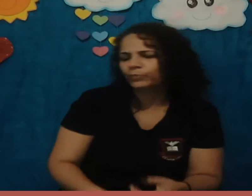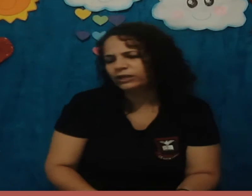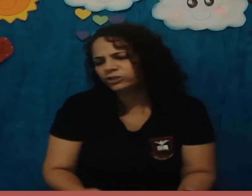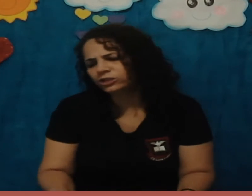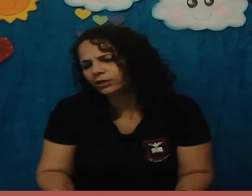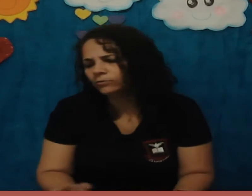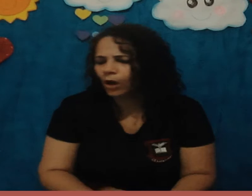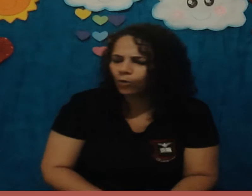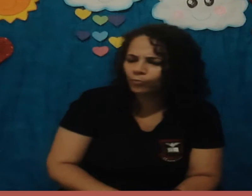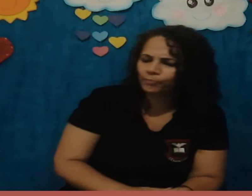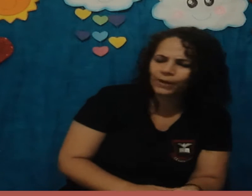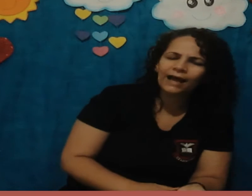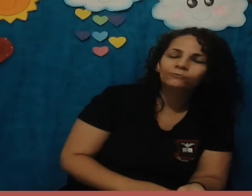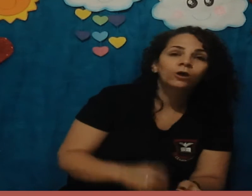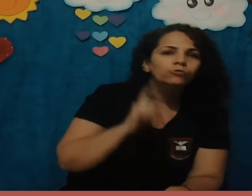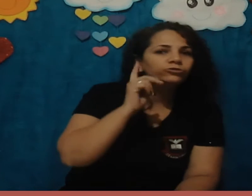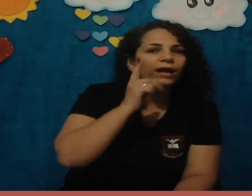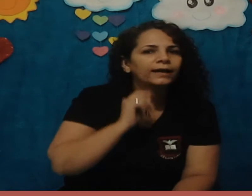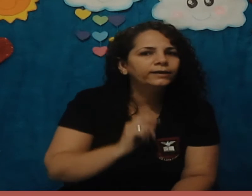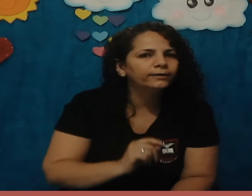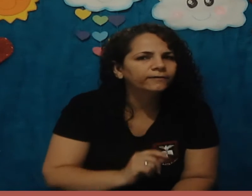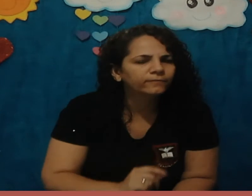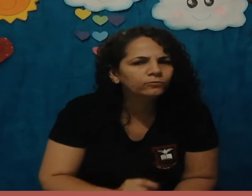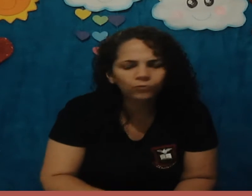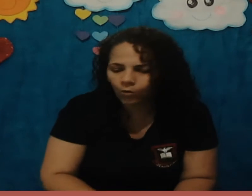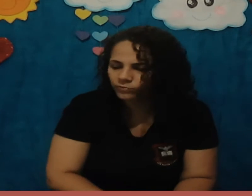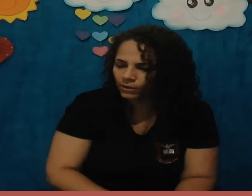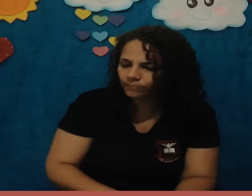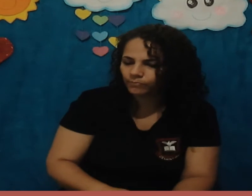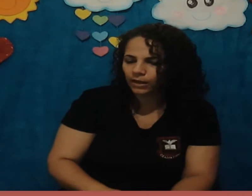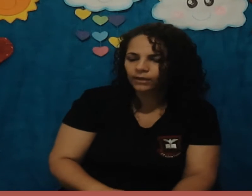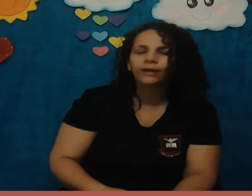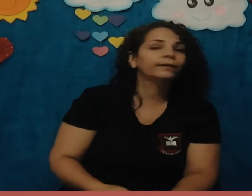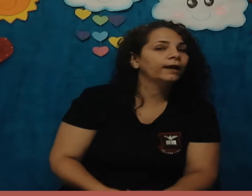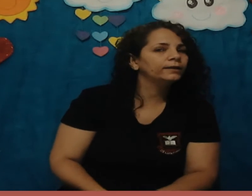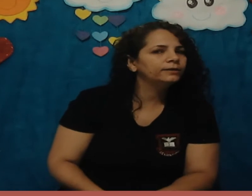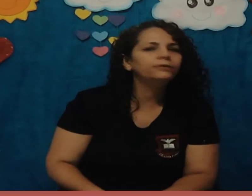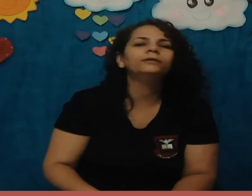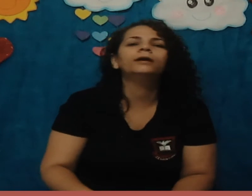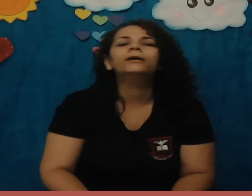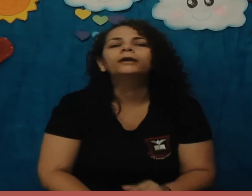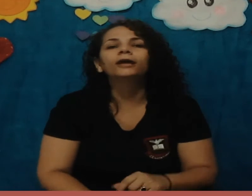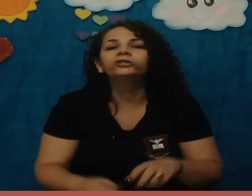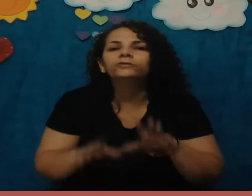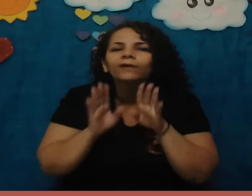peixinho, o pato, o jacaré nasce do ovo também, a galinha. E a gente vai